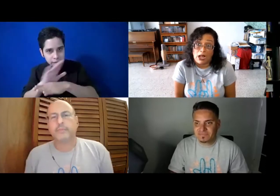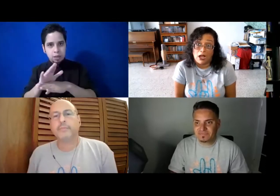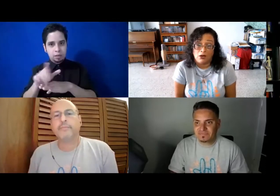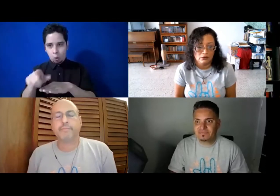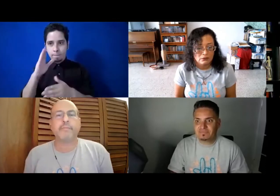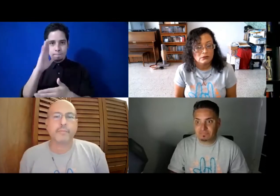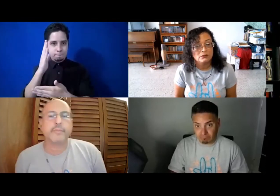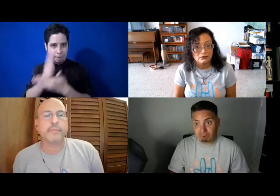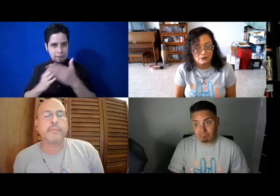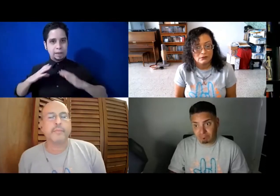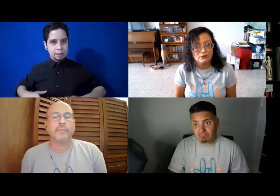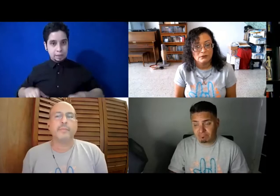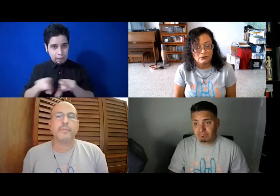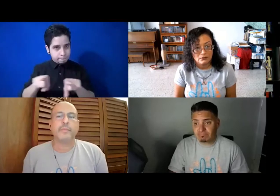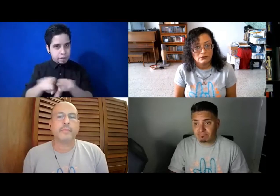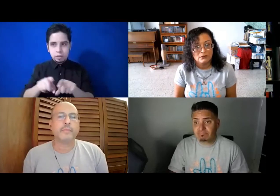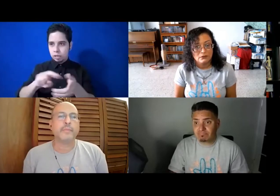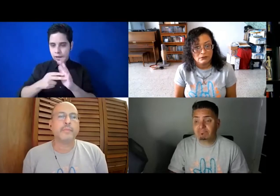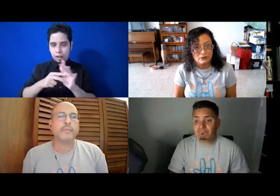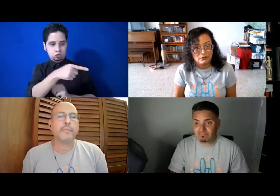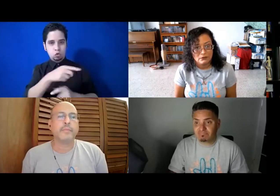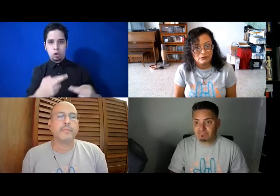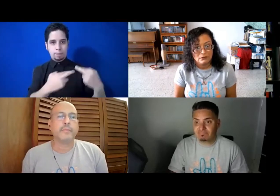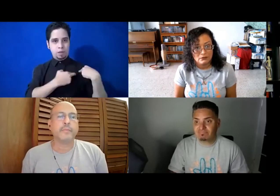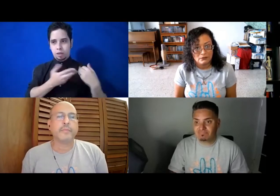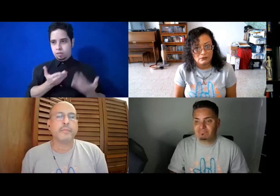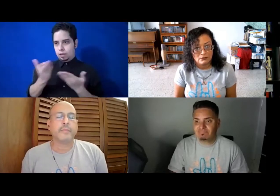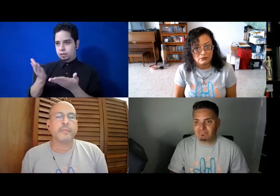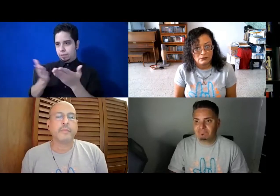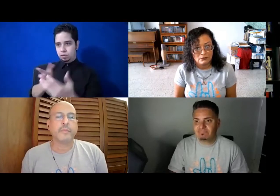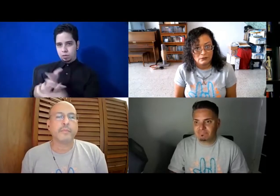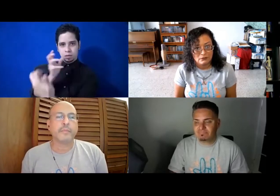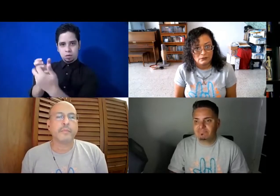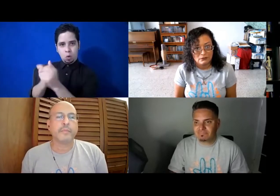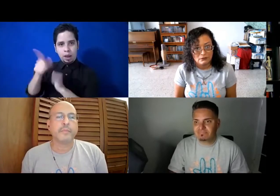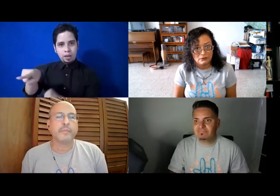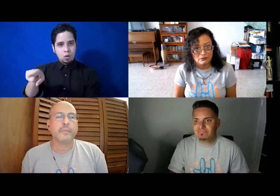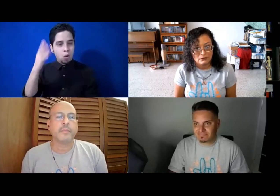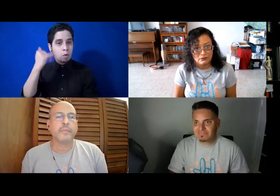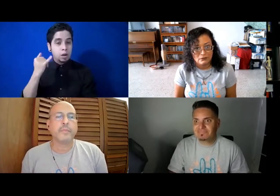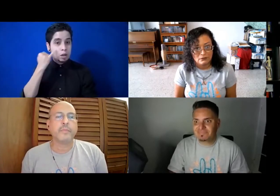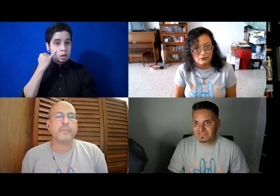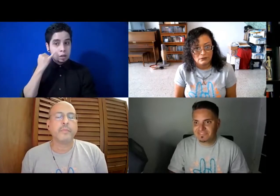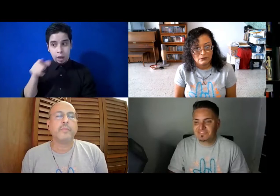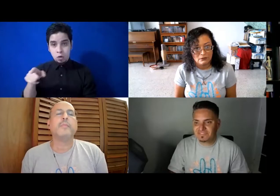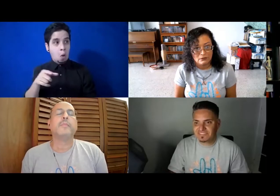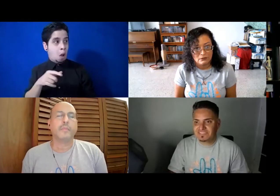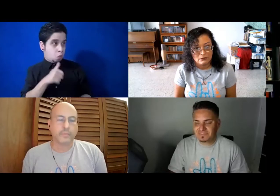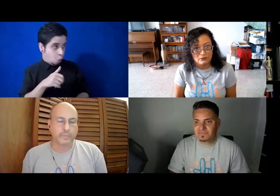responsabilidad proveer el servicio indicado porque, ¿saben qué? Se van a ir como público al que sí le da el